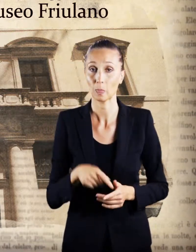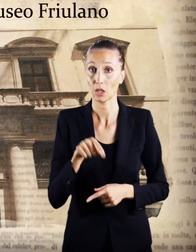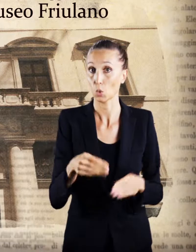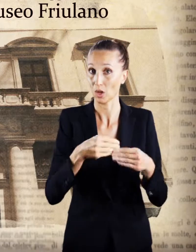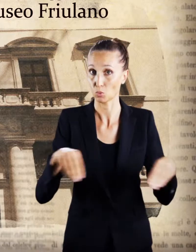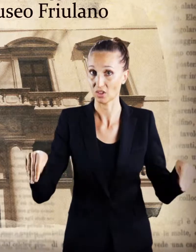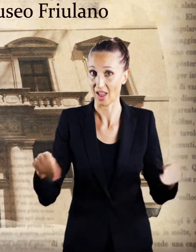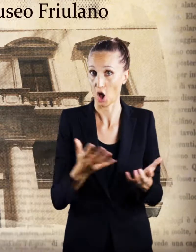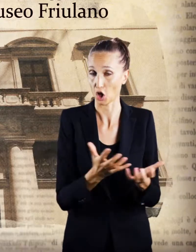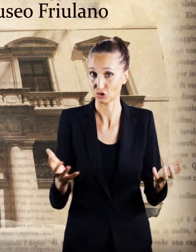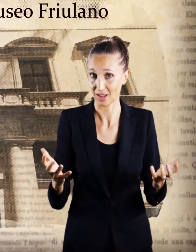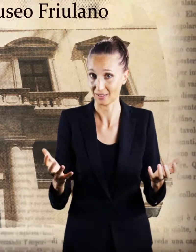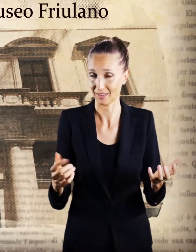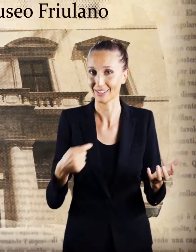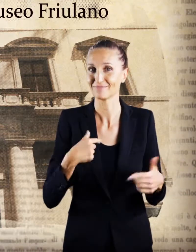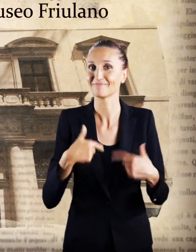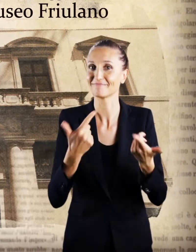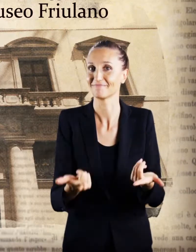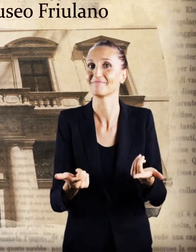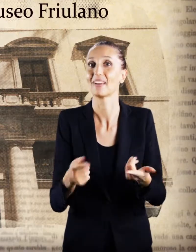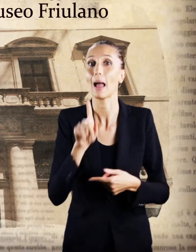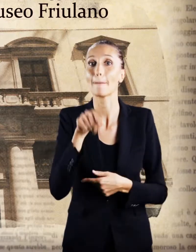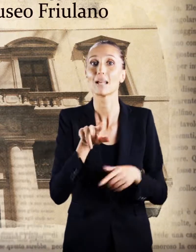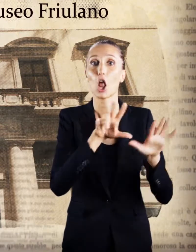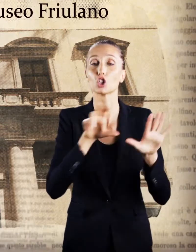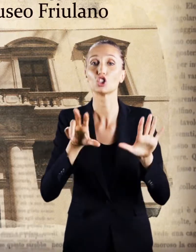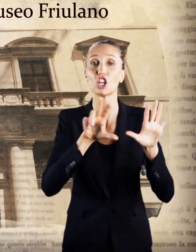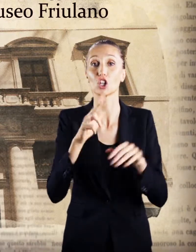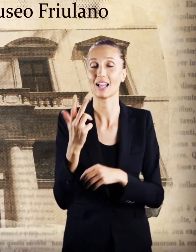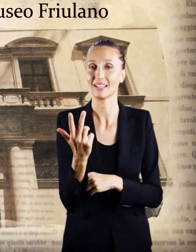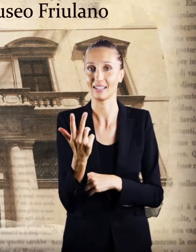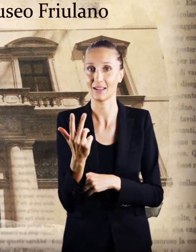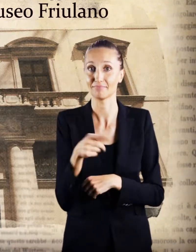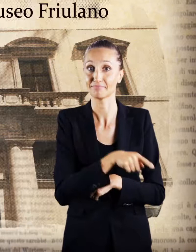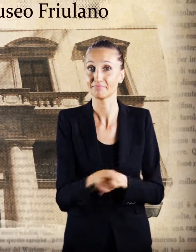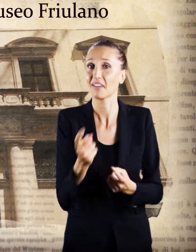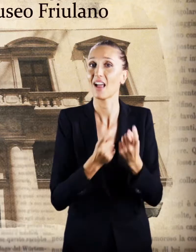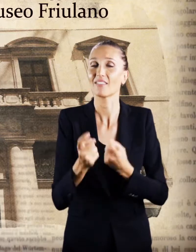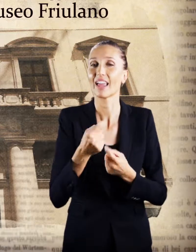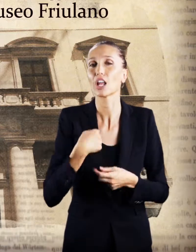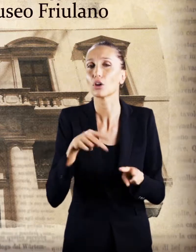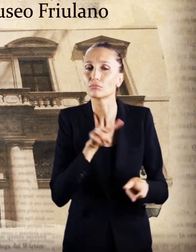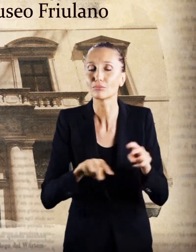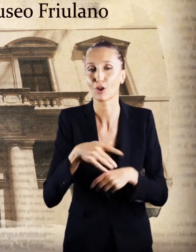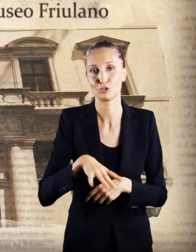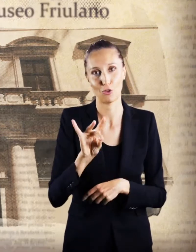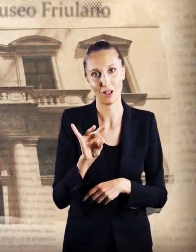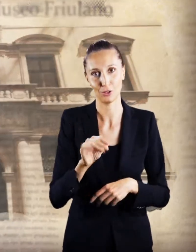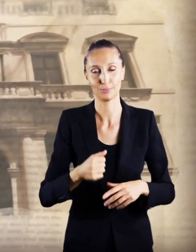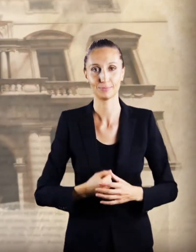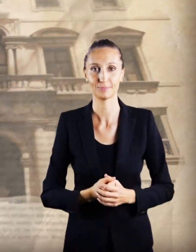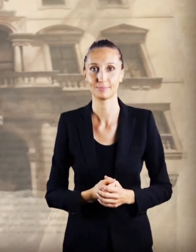in questo museo io lo donai nel 1883. Era il frutto delle mie ricerche.